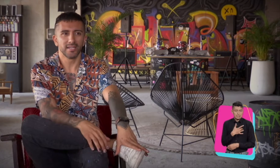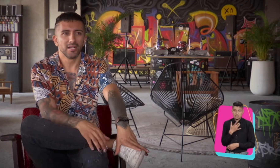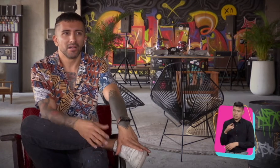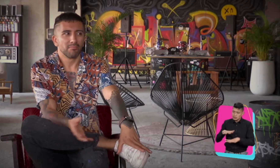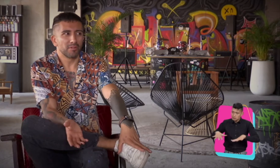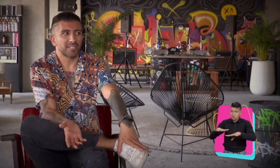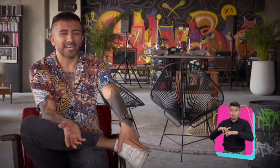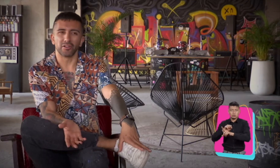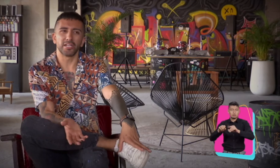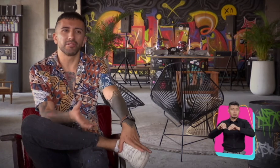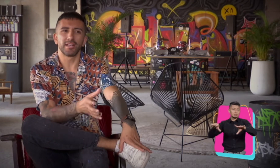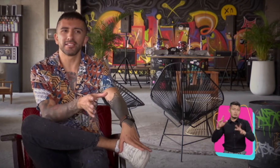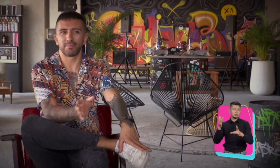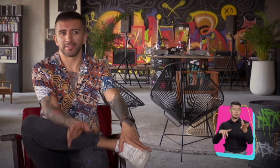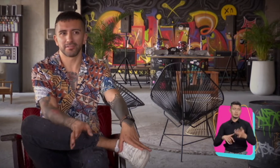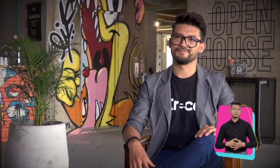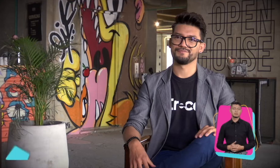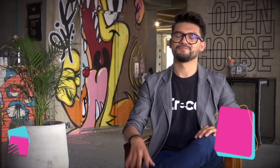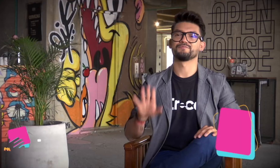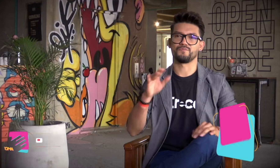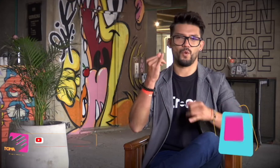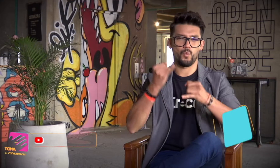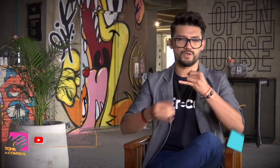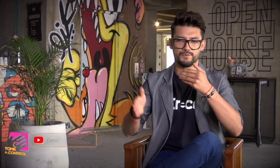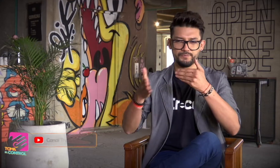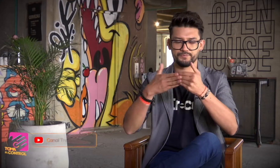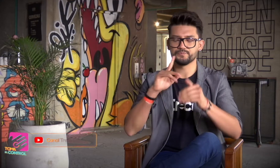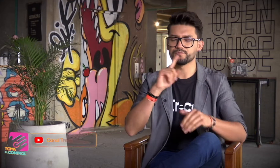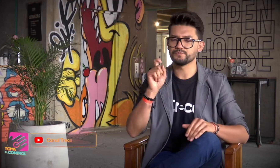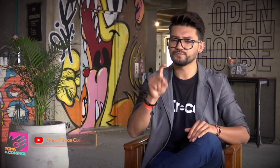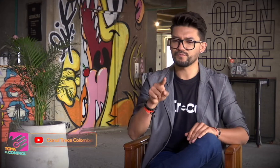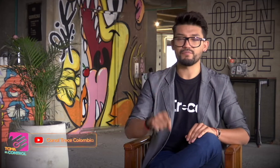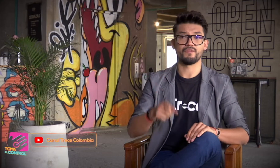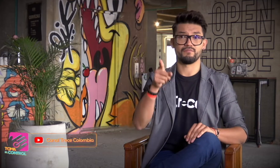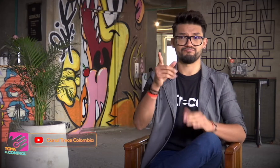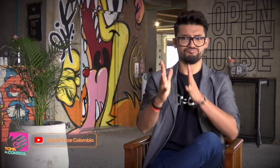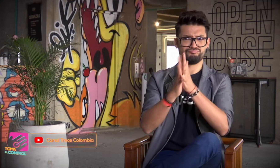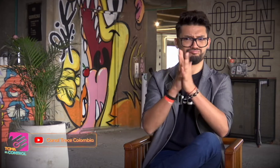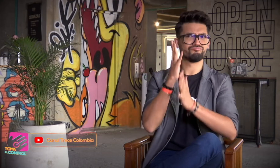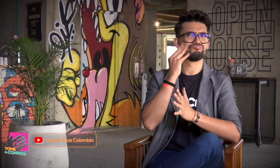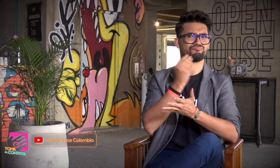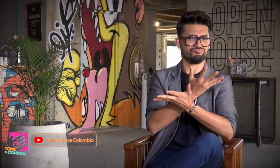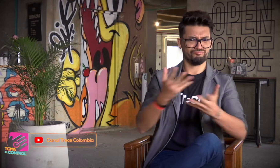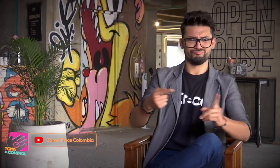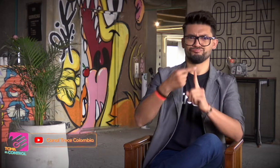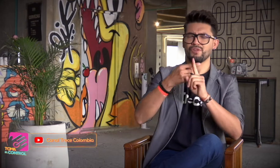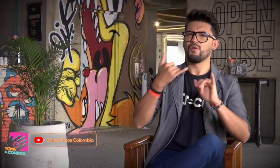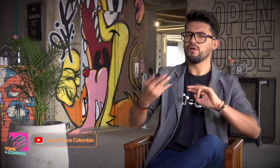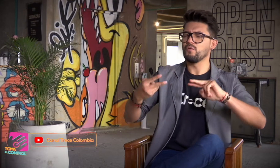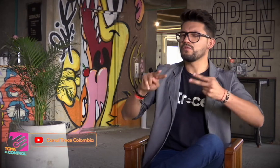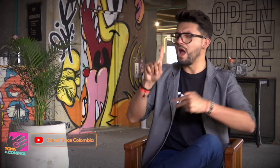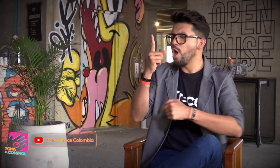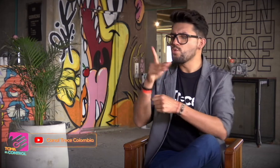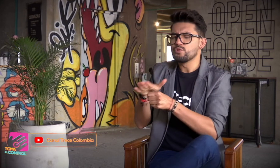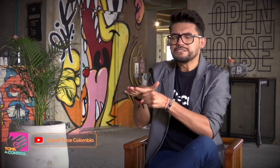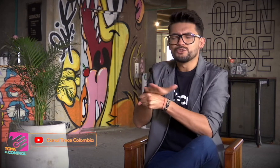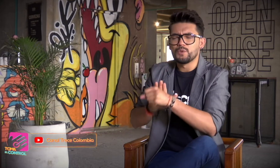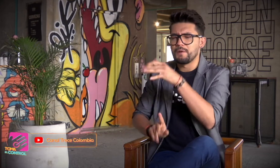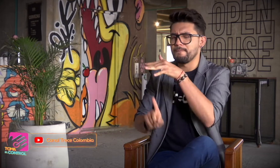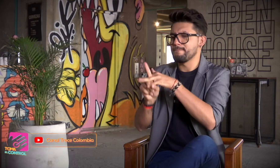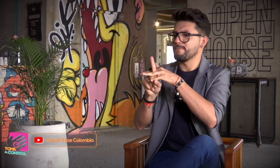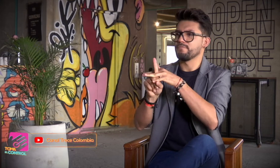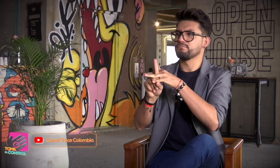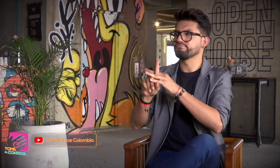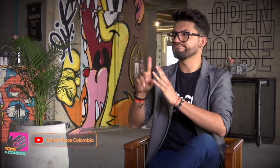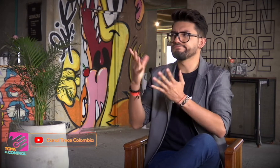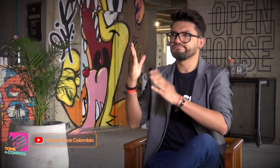redes porque creo que no es el espacio. Bueno, y ya para finalizar esta entrevista, quiero hacerte una última pregunta. ¿Se te